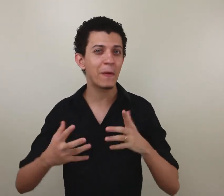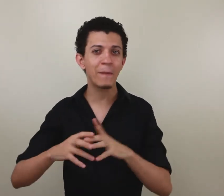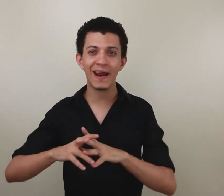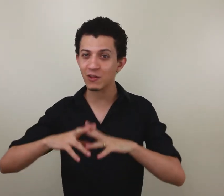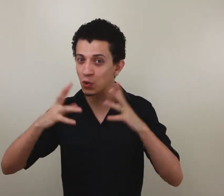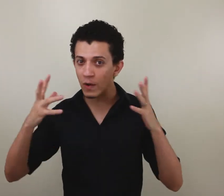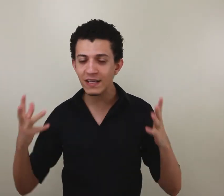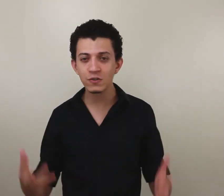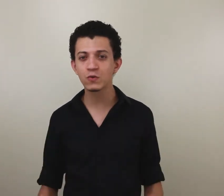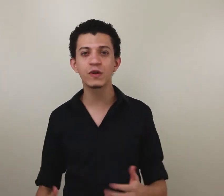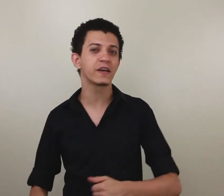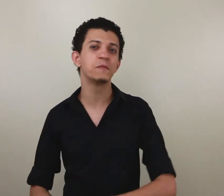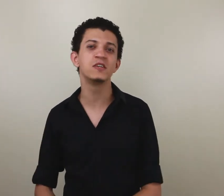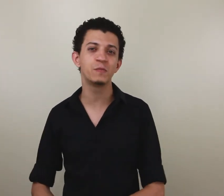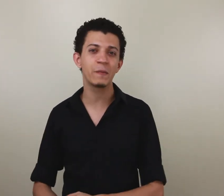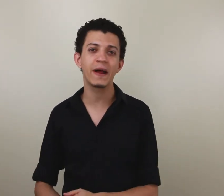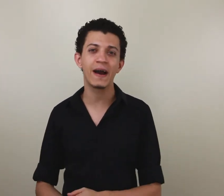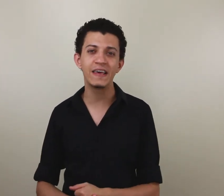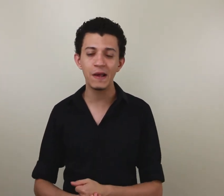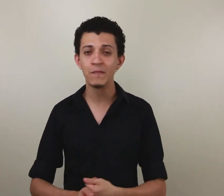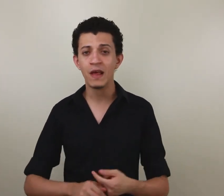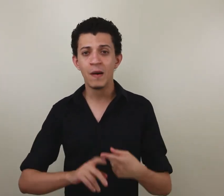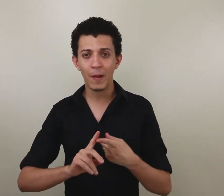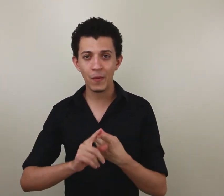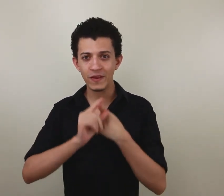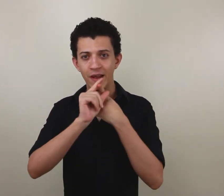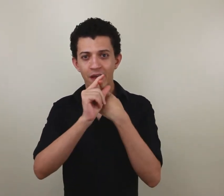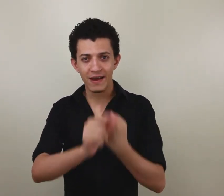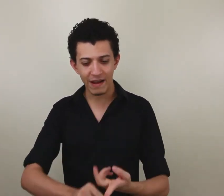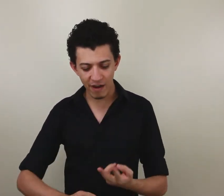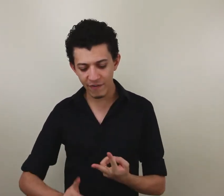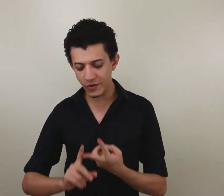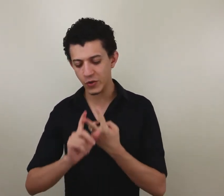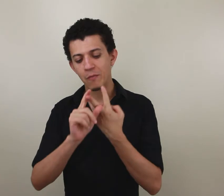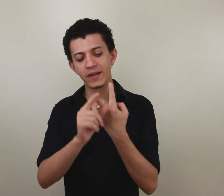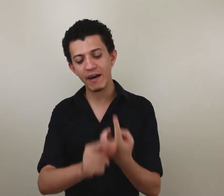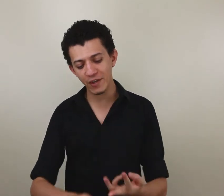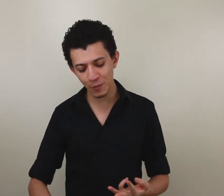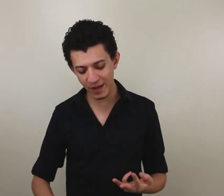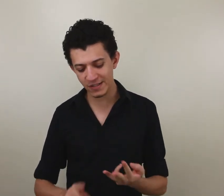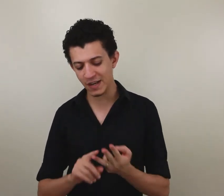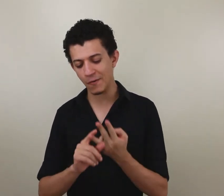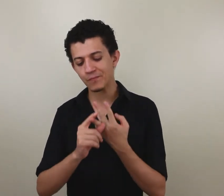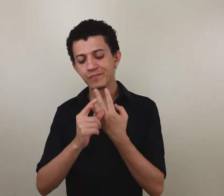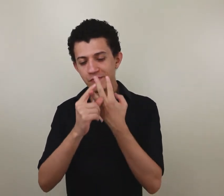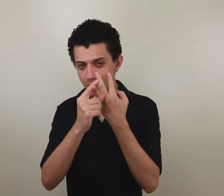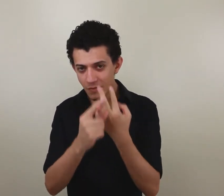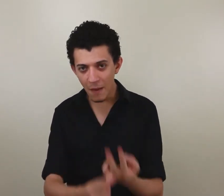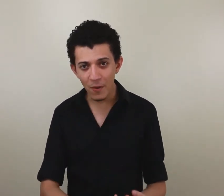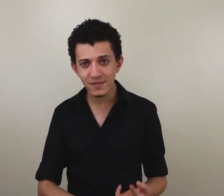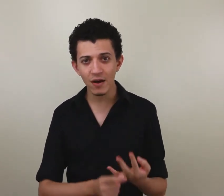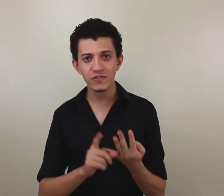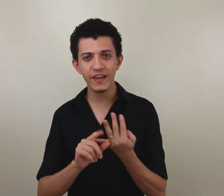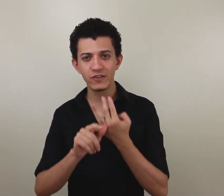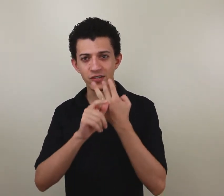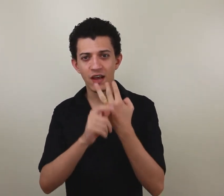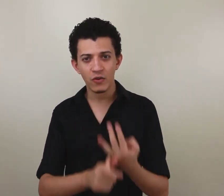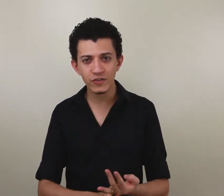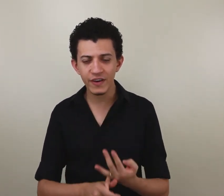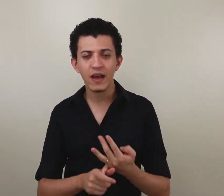preparar toda a estrutura que eu preciso de preparar aqui pra poder gravar vídeo, mandar vídeo pra edição, postar os vídeos, notificar.